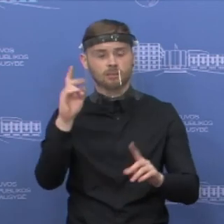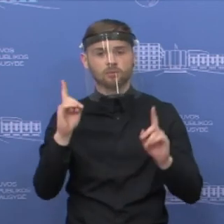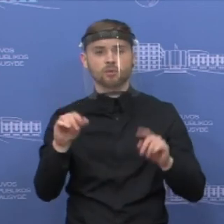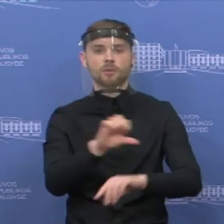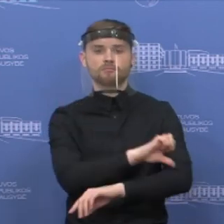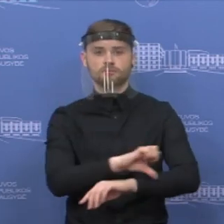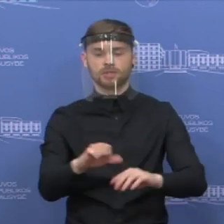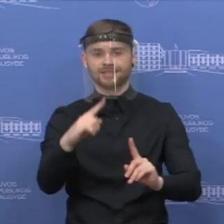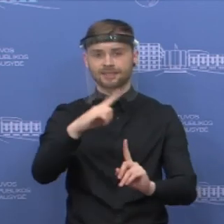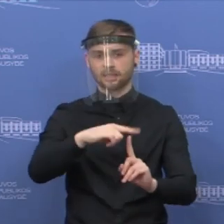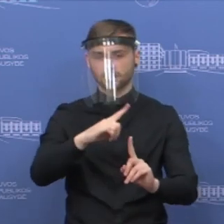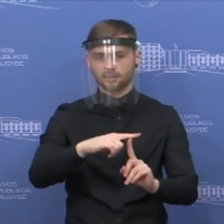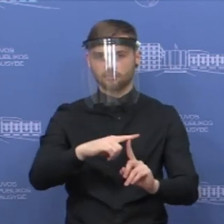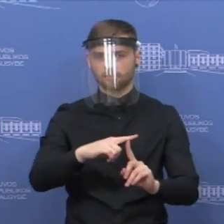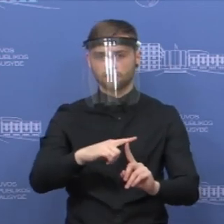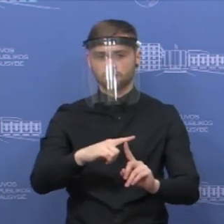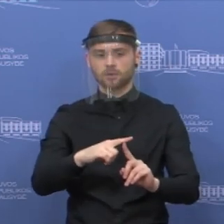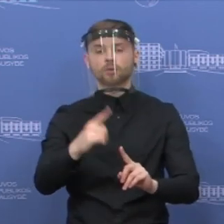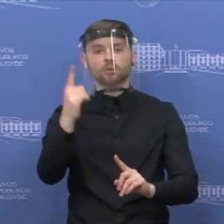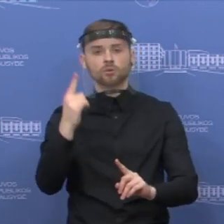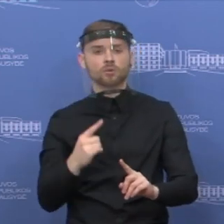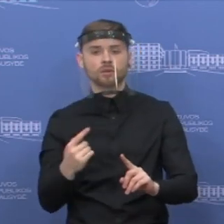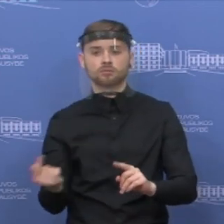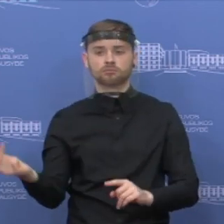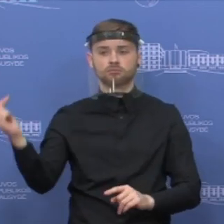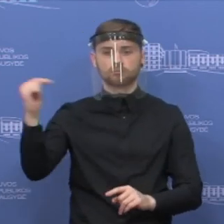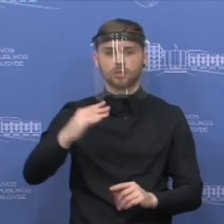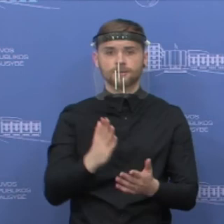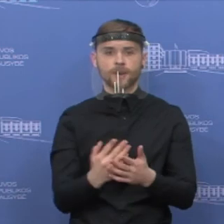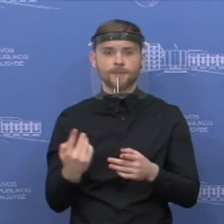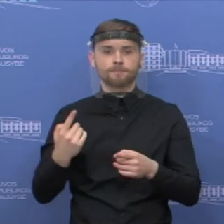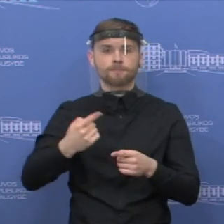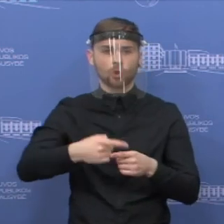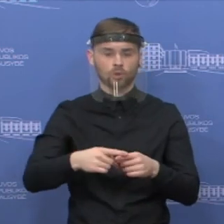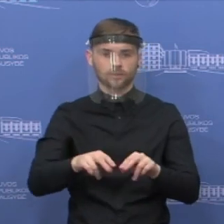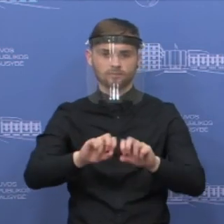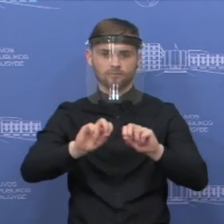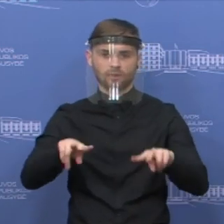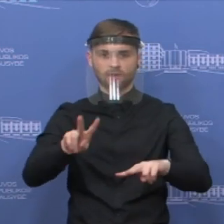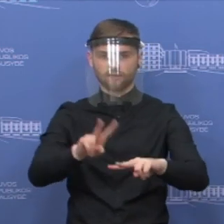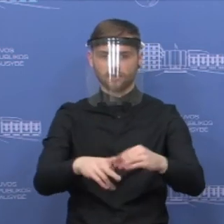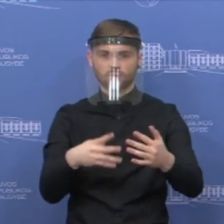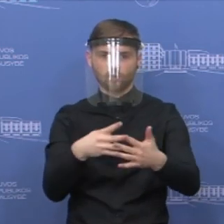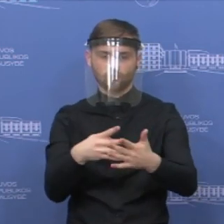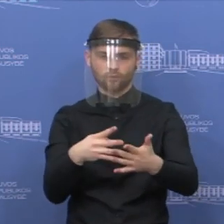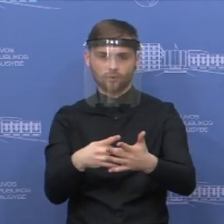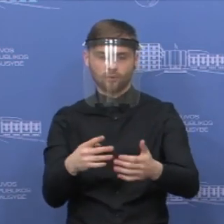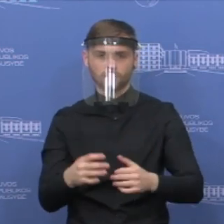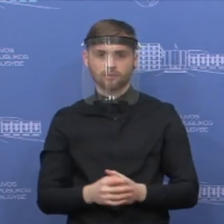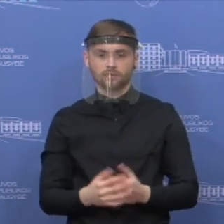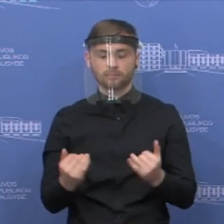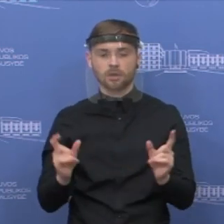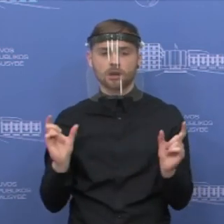atvykti į Lietuvą per papildomus kontrolės punktus. Tai kaip ir minėjau, per visą karantiną